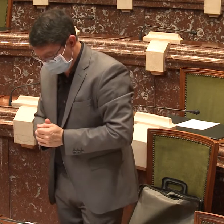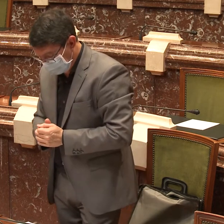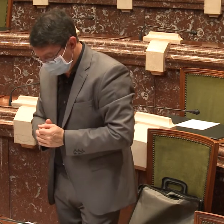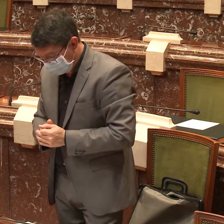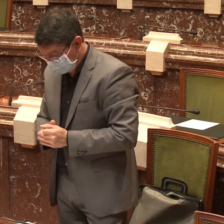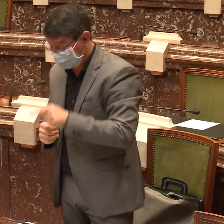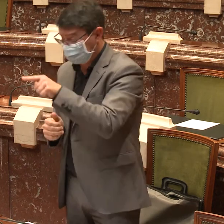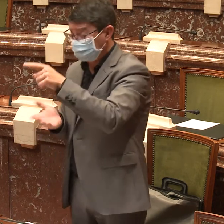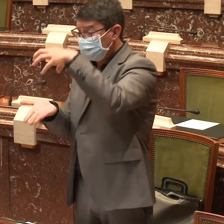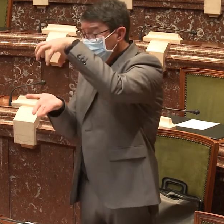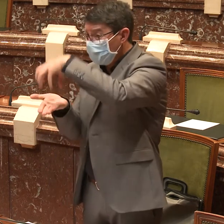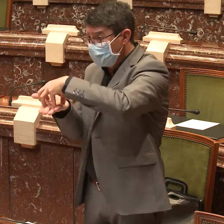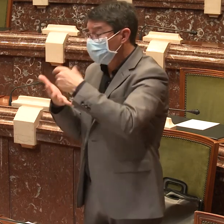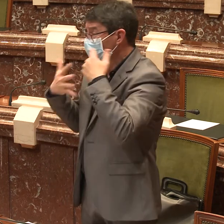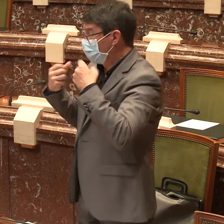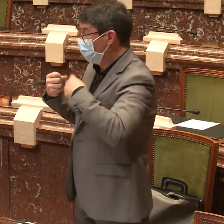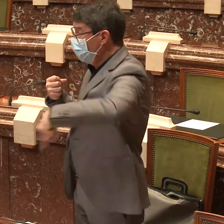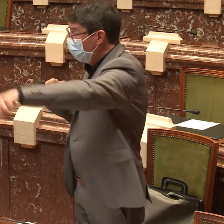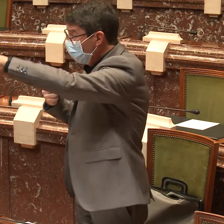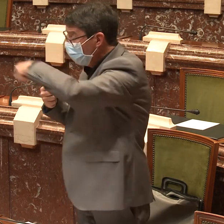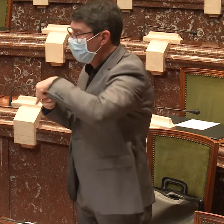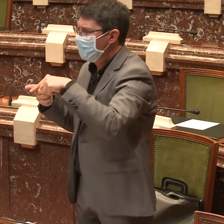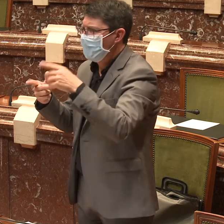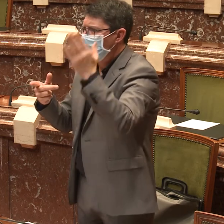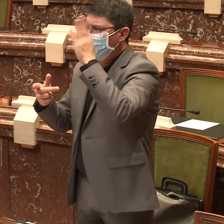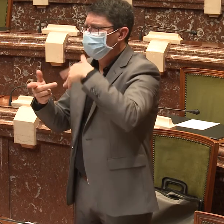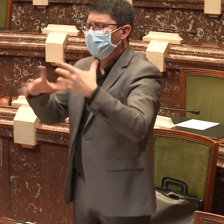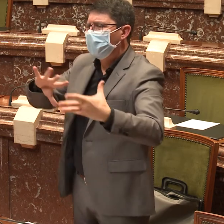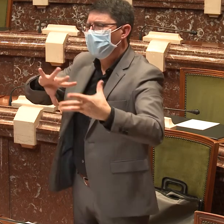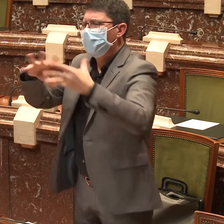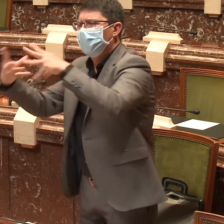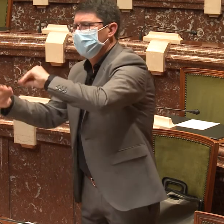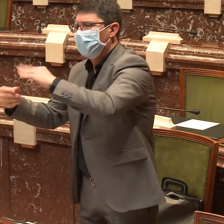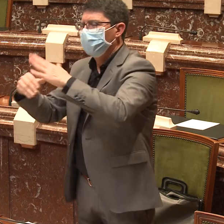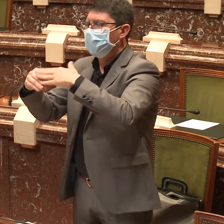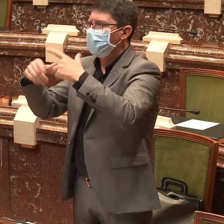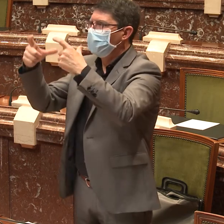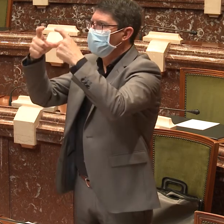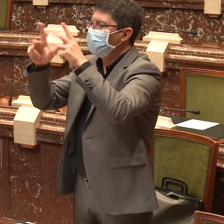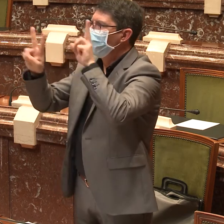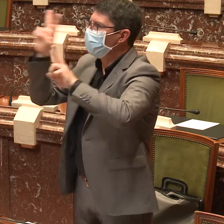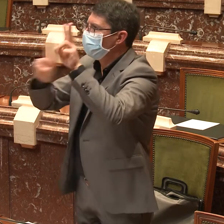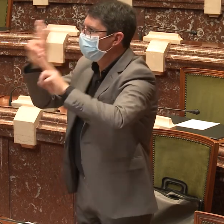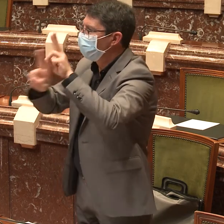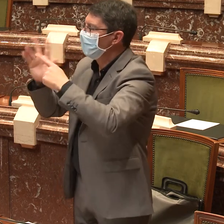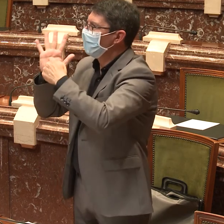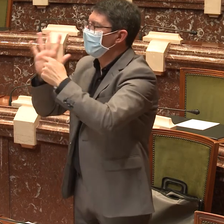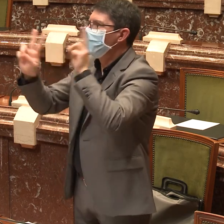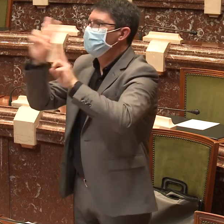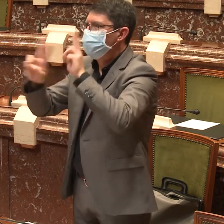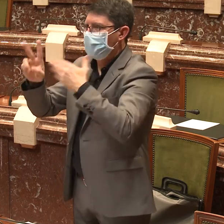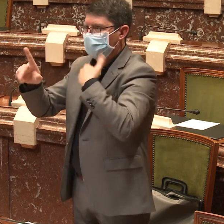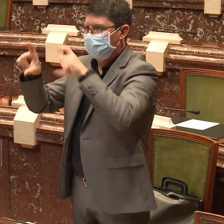información sobre los cuidados necesarios tras el alta, corren un elevado riesgo de reingresar. Los centros de salud no están